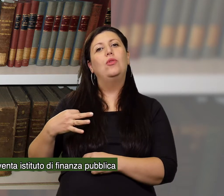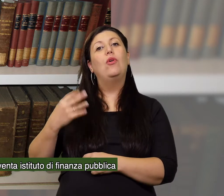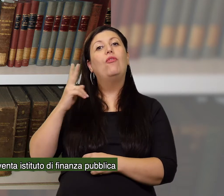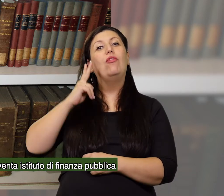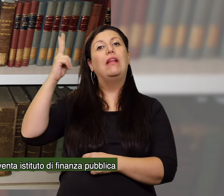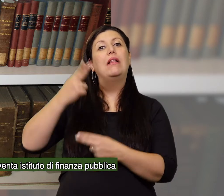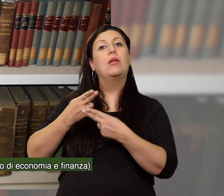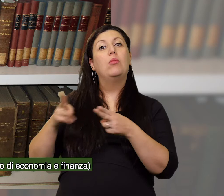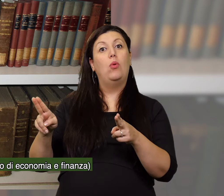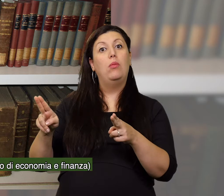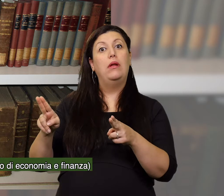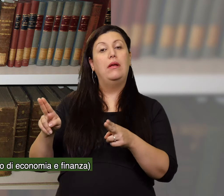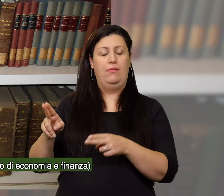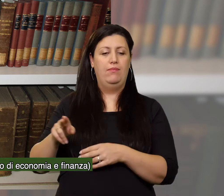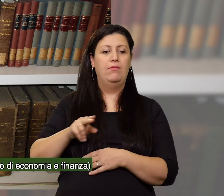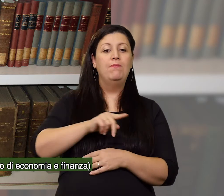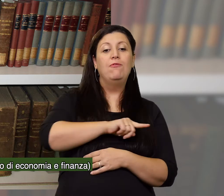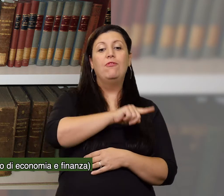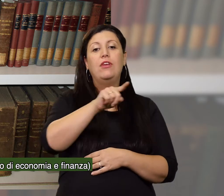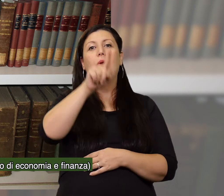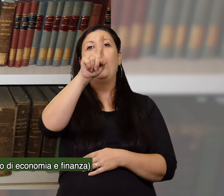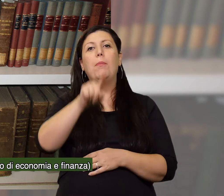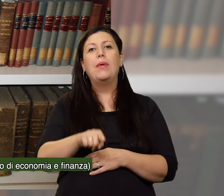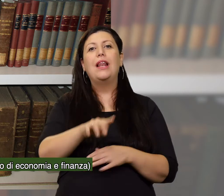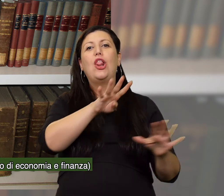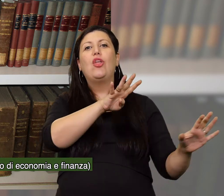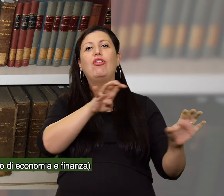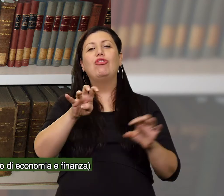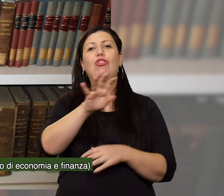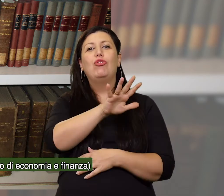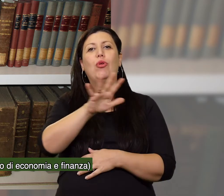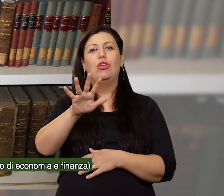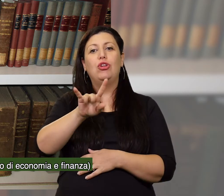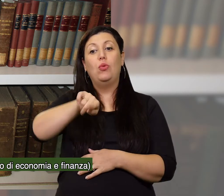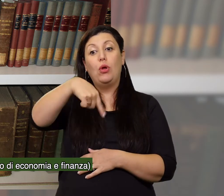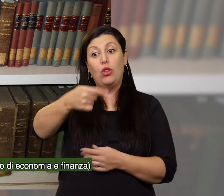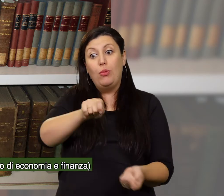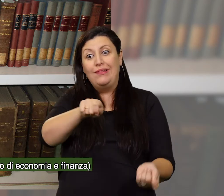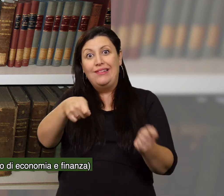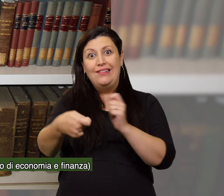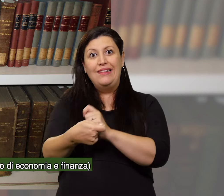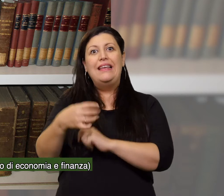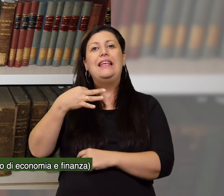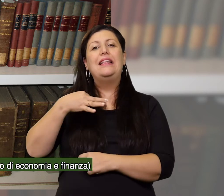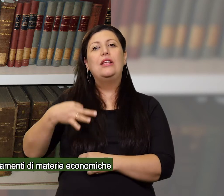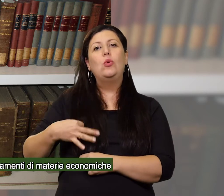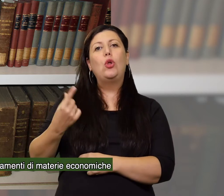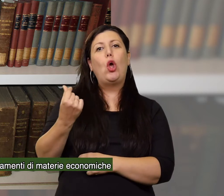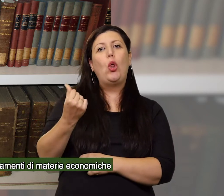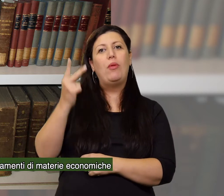e dal 1955 Istituto di Economia e Finanza, che aggrega